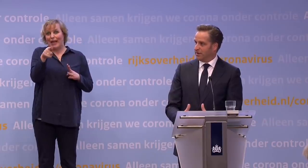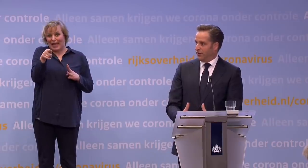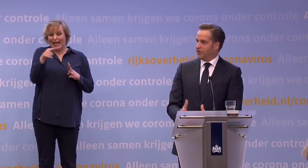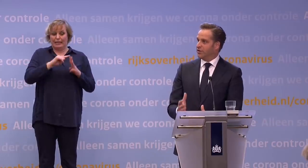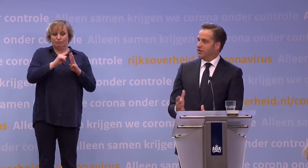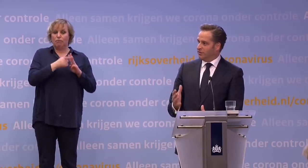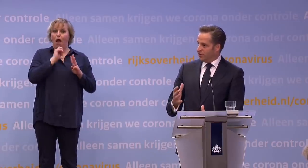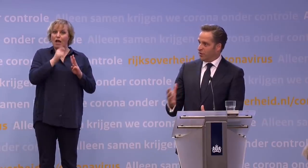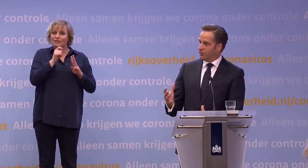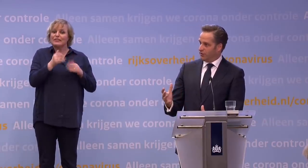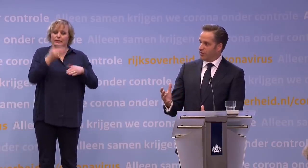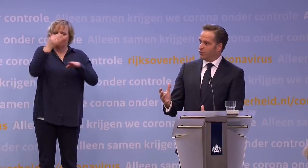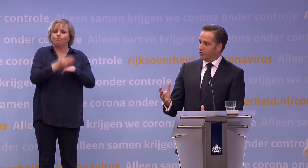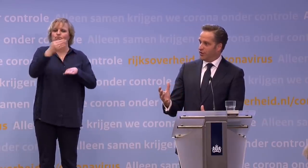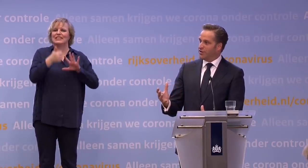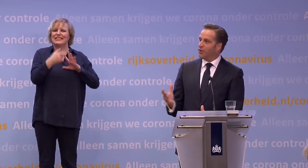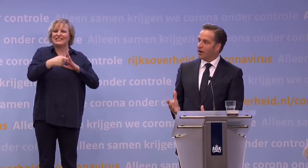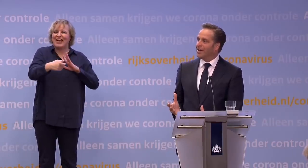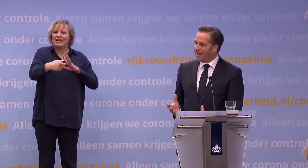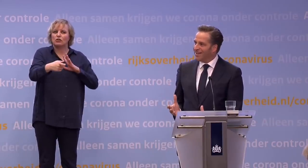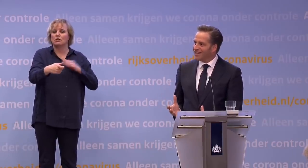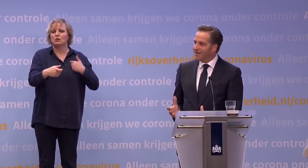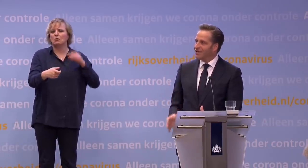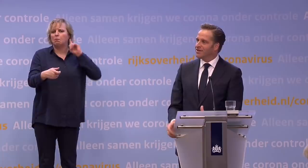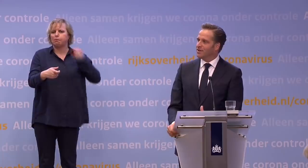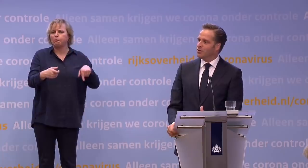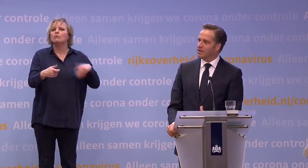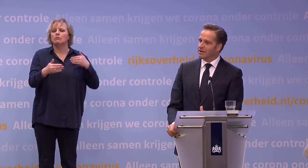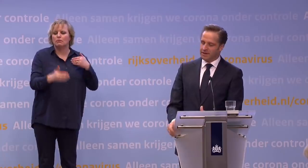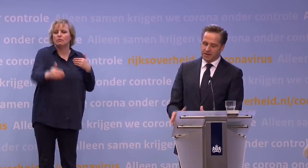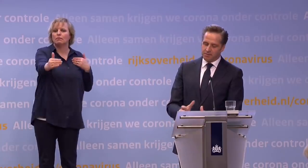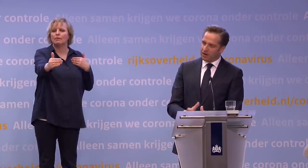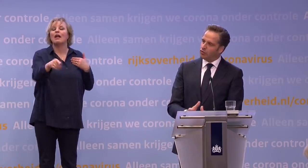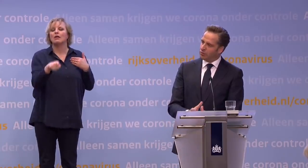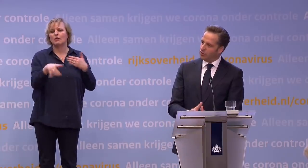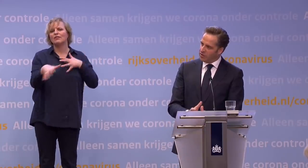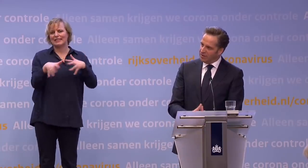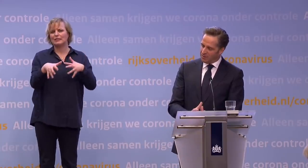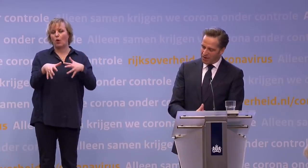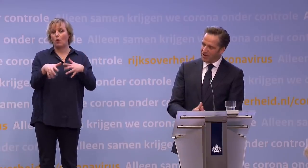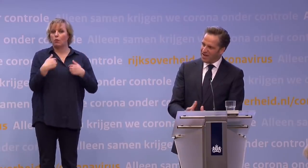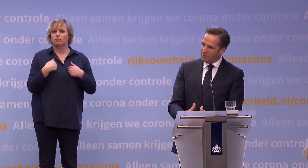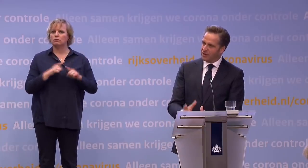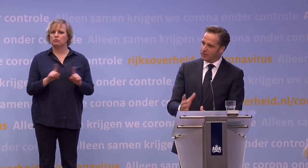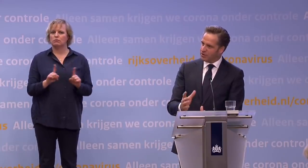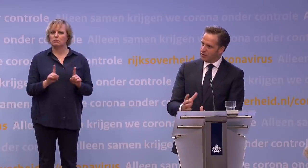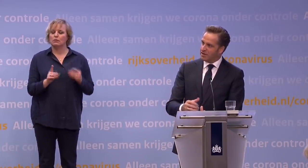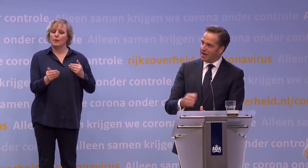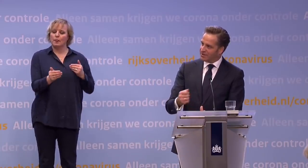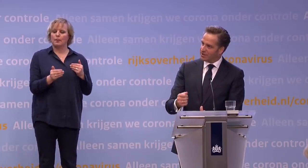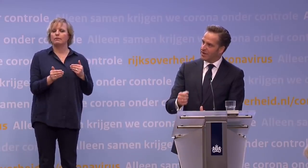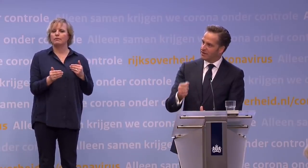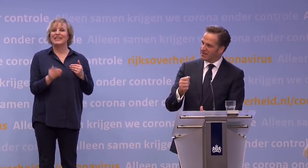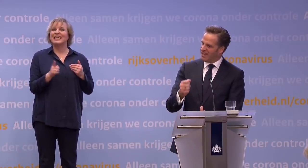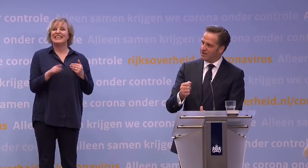geadviseerd. Althans, dan zou het een risico voor eigen rekening zijn, zou je moeten zeggen. Maar dat doe ik bewust niet, ik blijf er net binnen. Dus het is ook